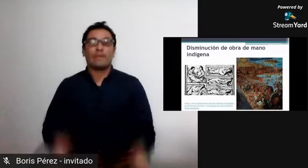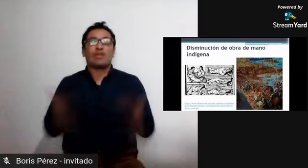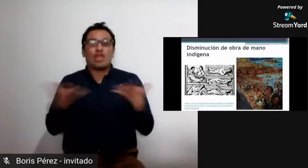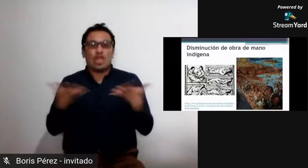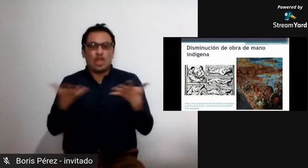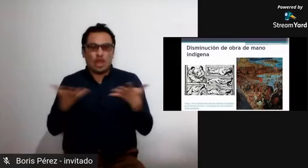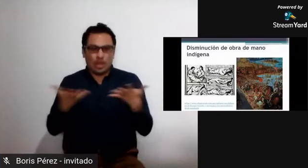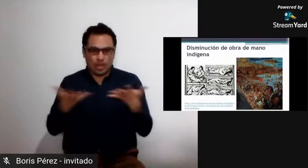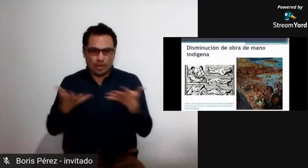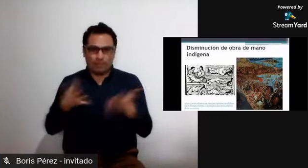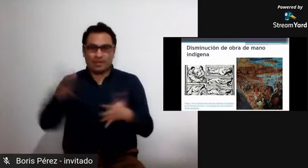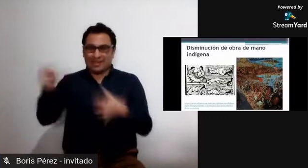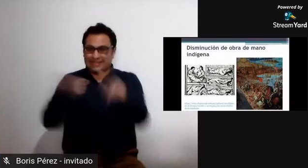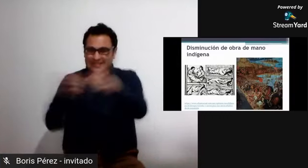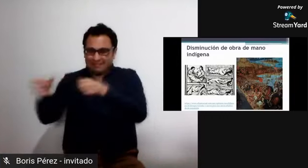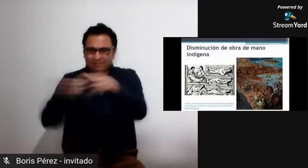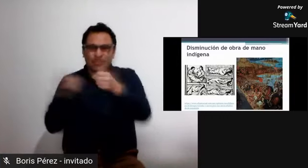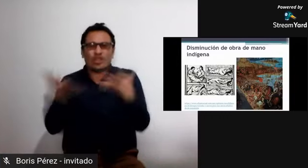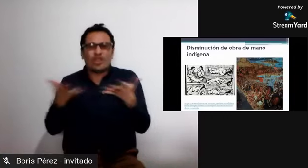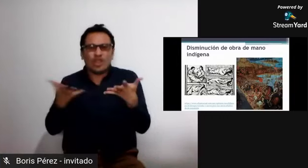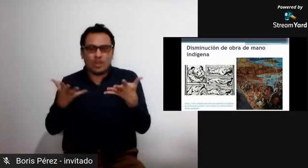la siguiente presentación